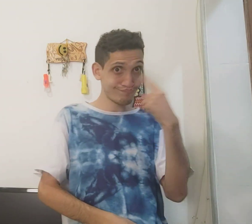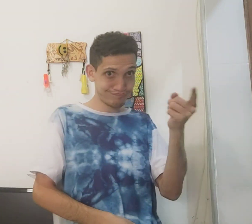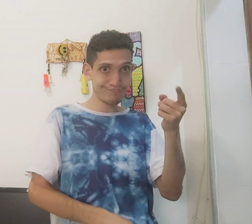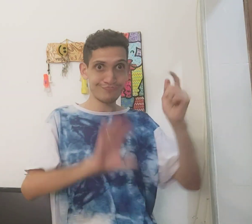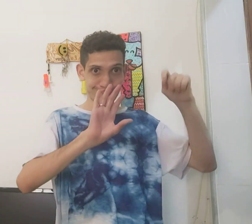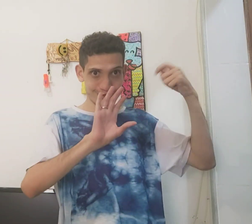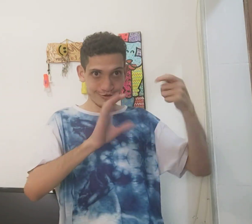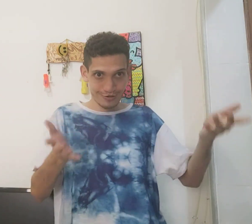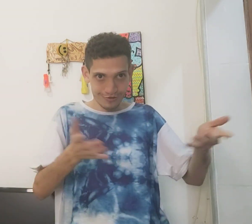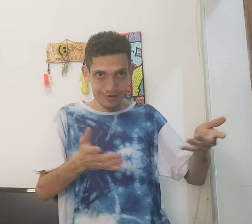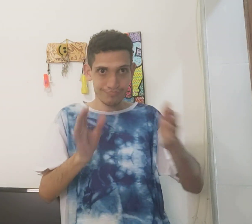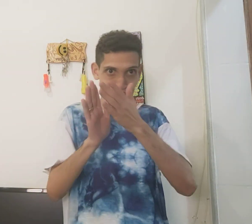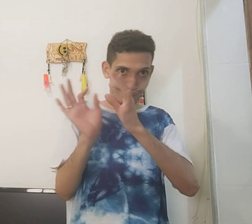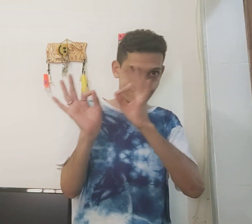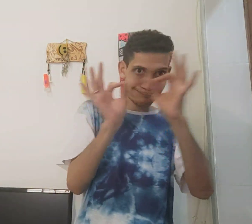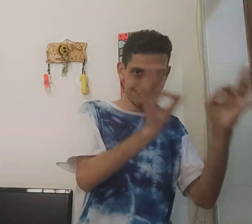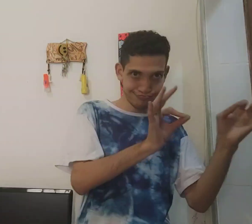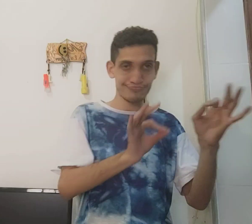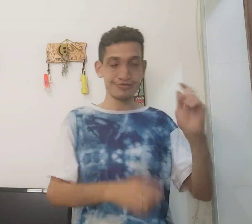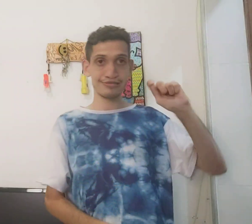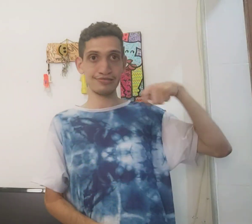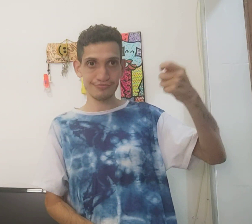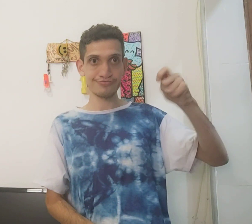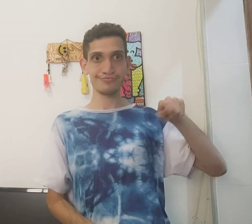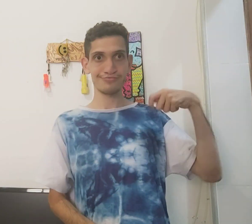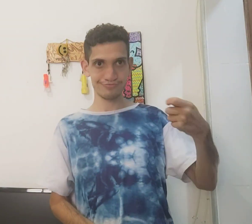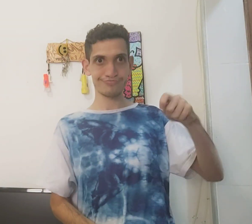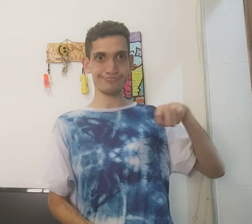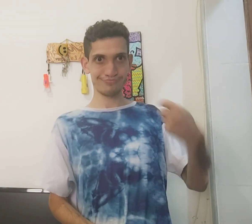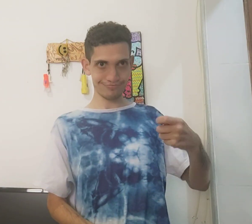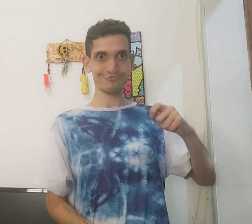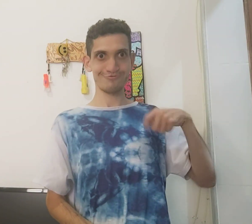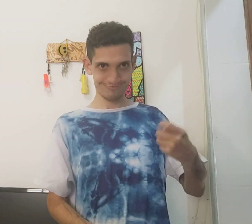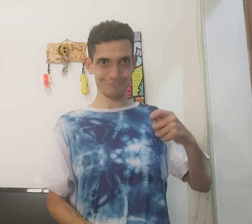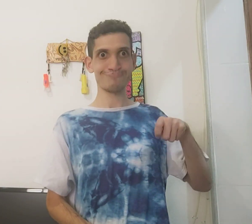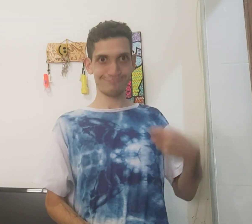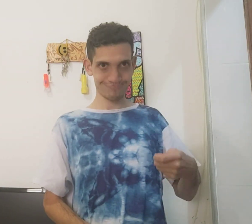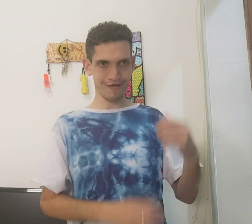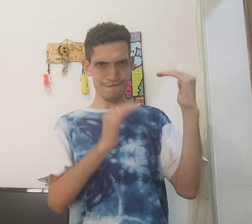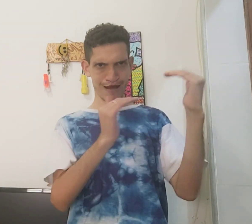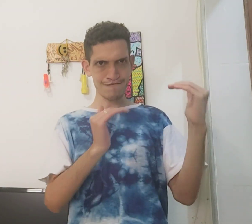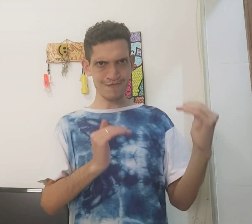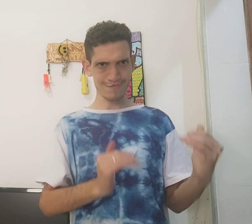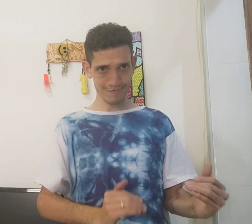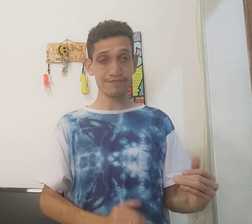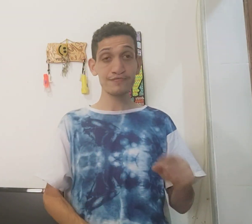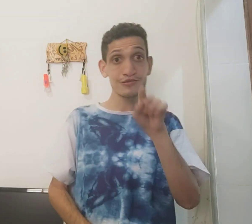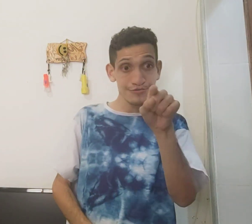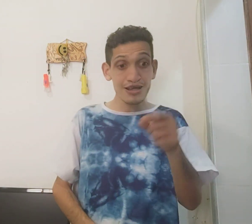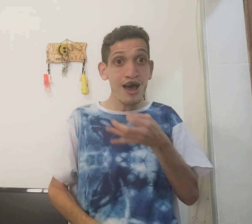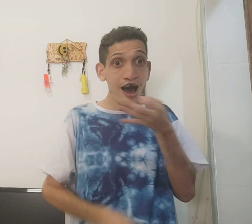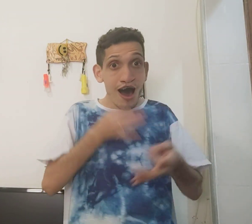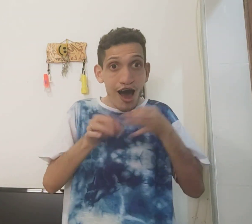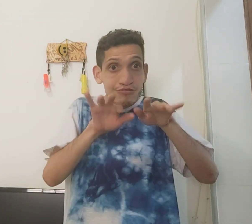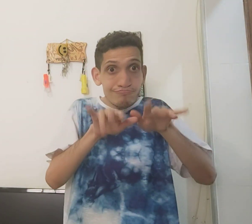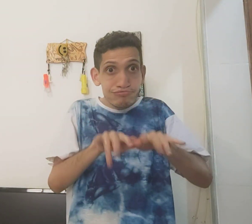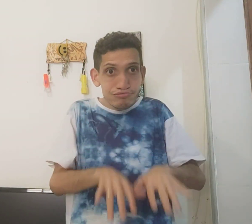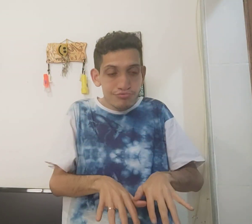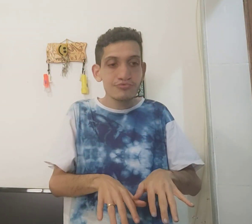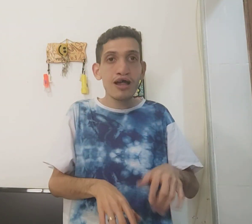funcionar o desafio? Você vai ver nesse vídeo agora esses 10 sinais sendo apresentados em ordem e aí